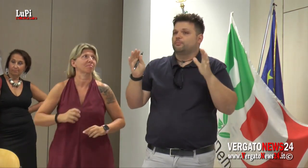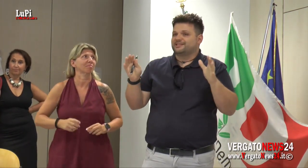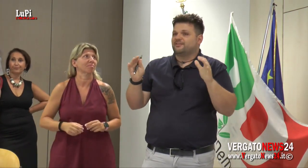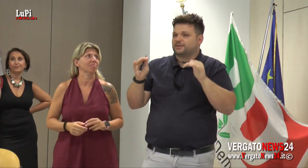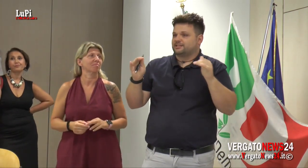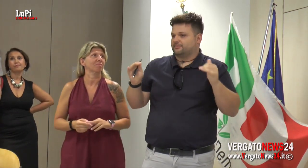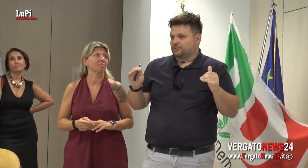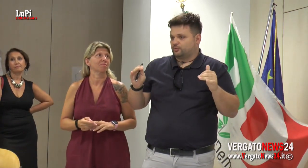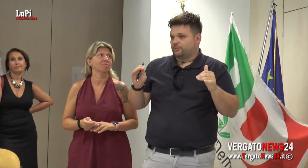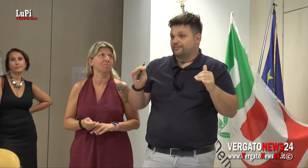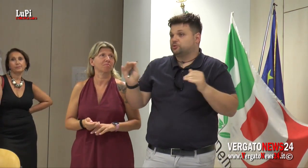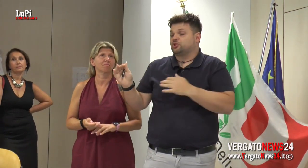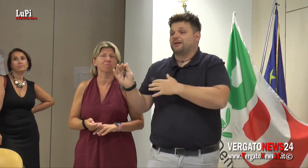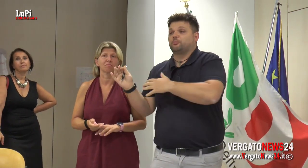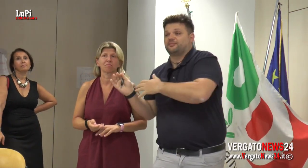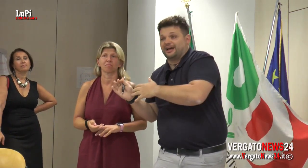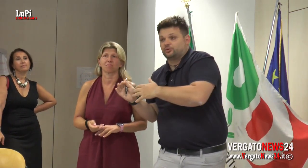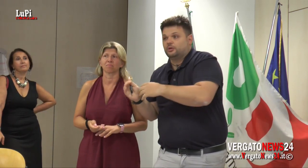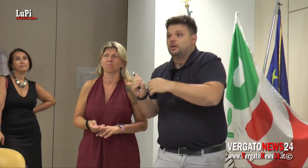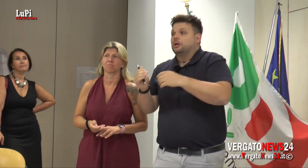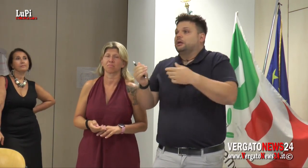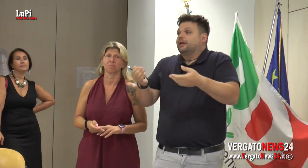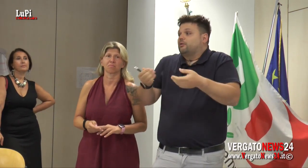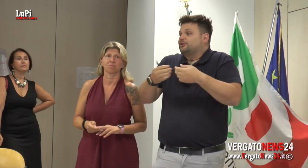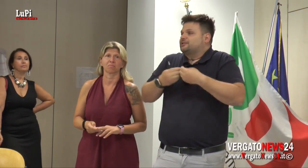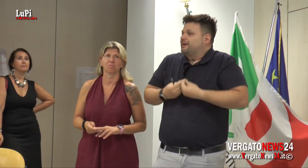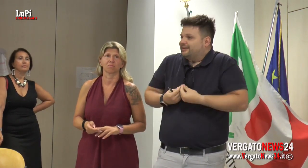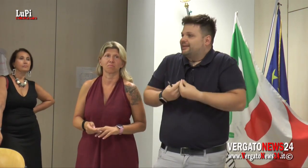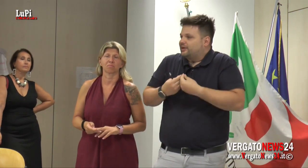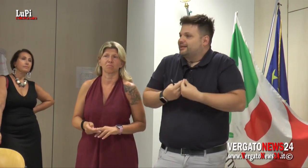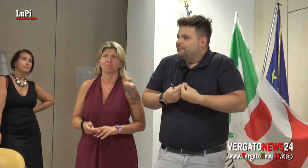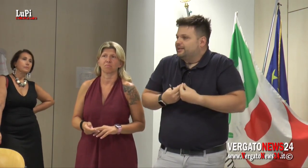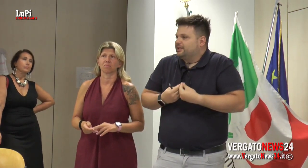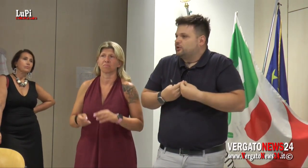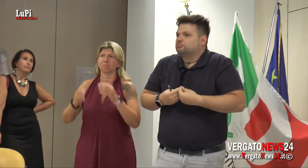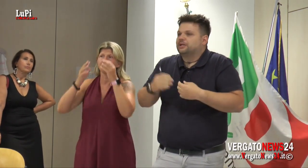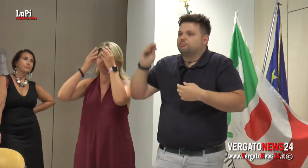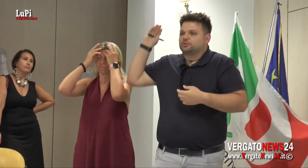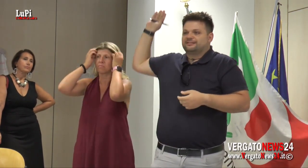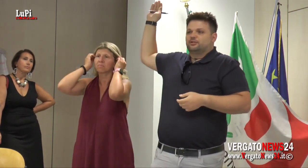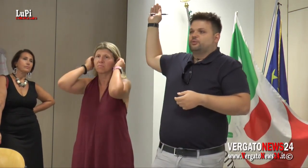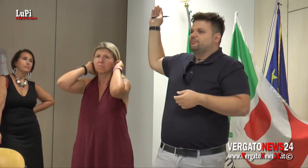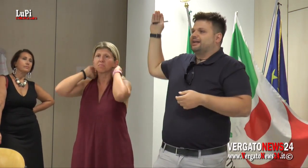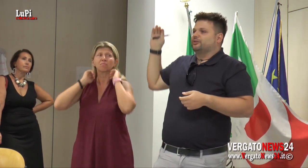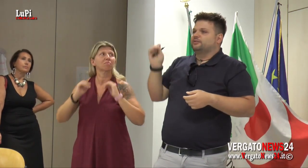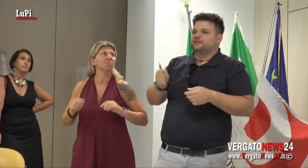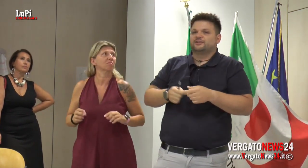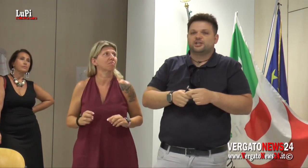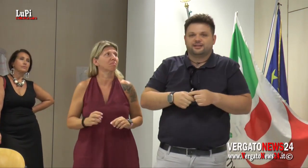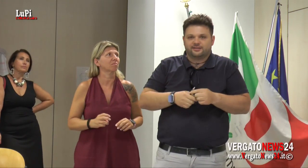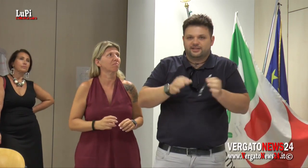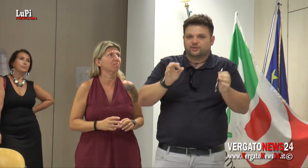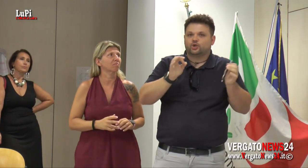una visione complessiva per sistemare questo problema. Noi ci abbiamo provato e quando siamo arrivati a lavorare in Appennino, nella postazione qui di Marano,